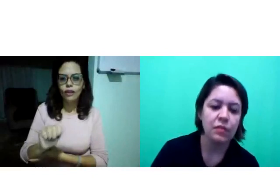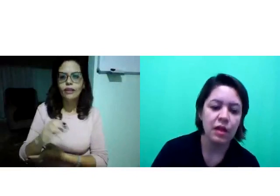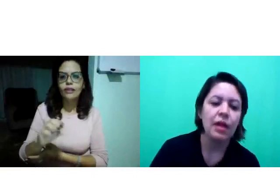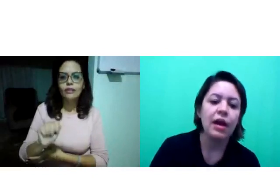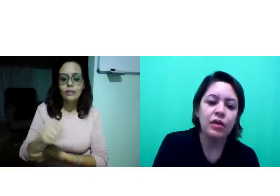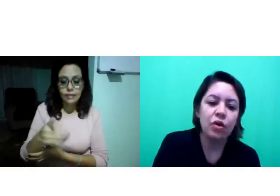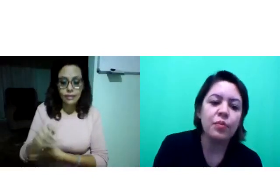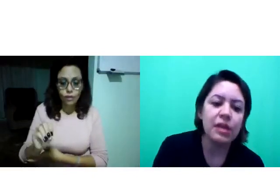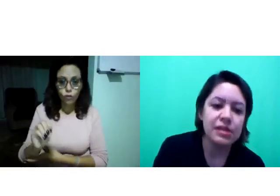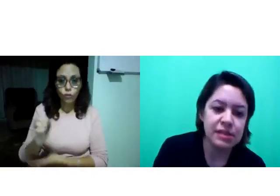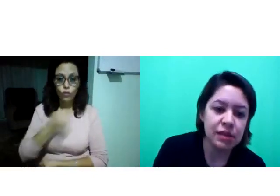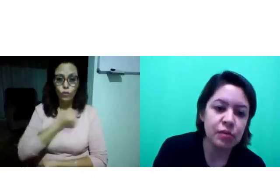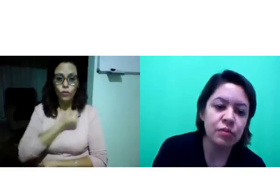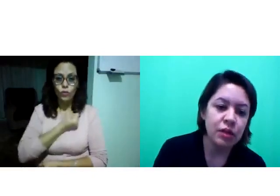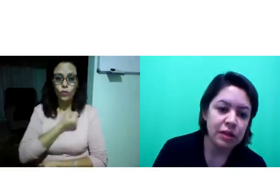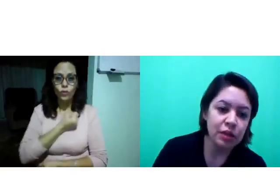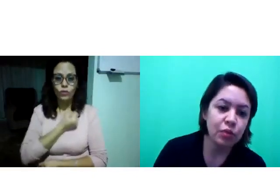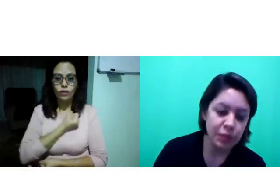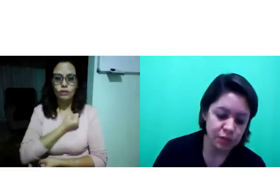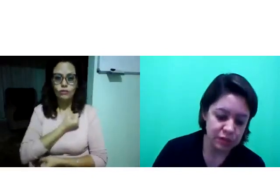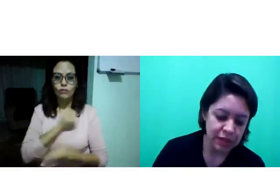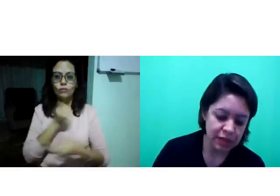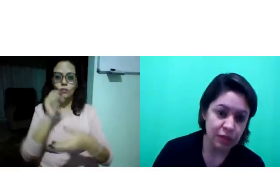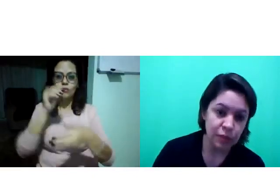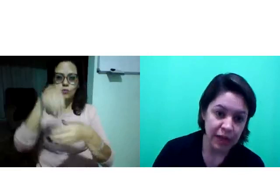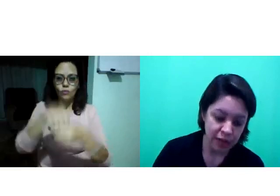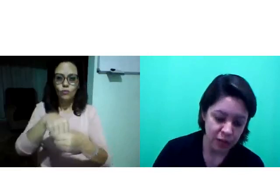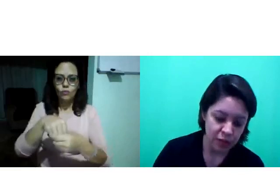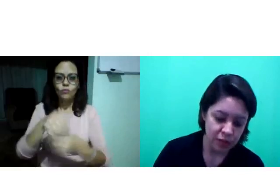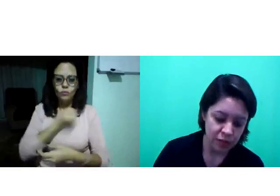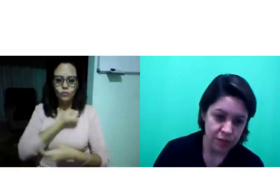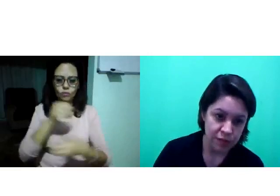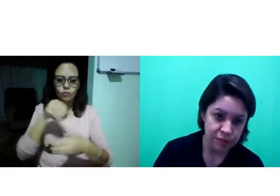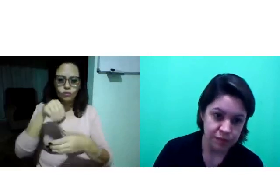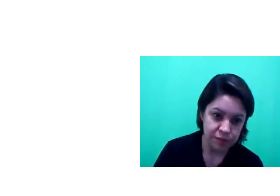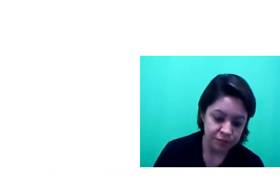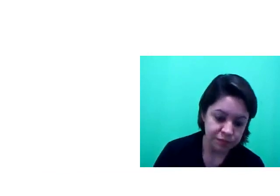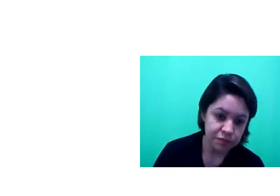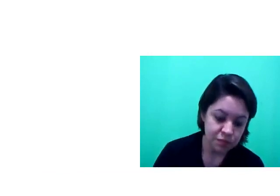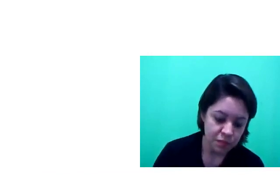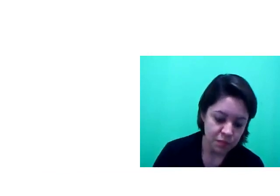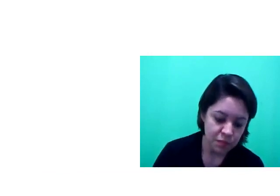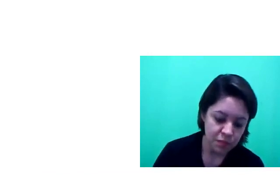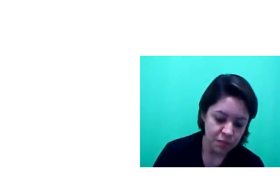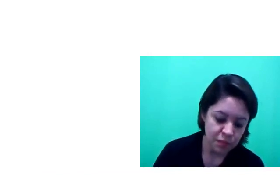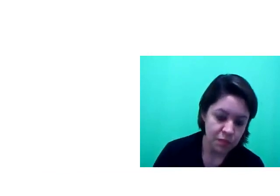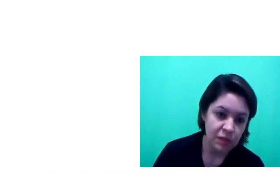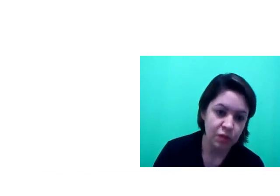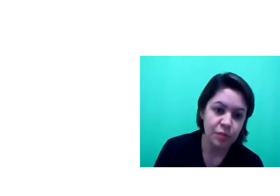a incorporação de números, de numeral. A incorporação